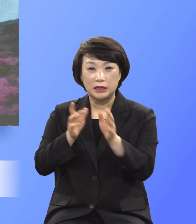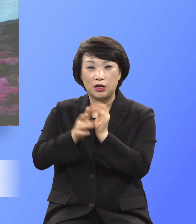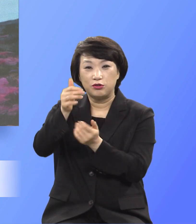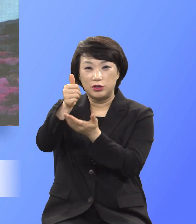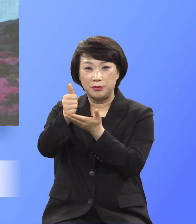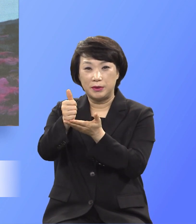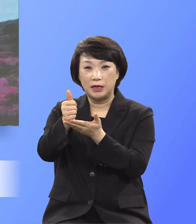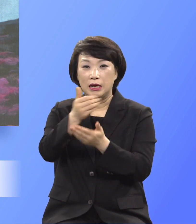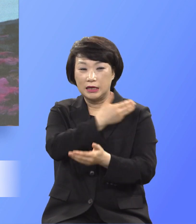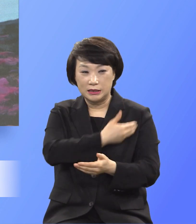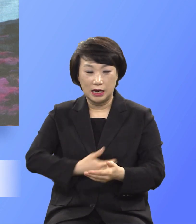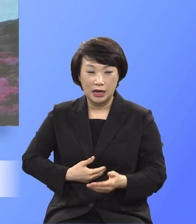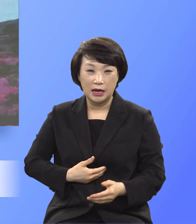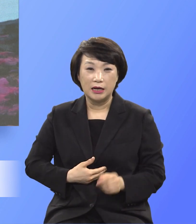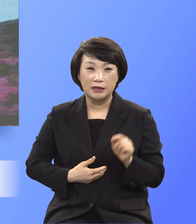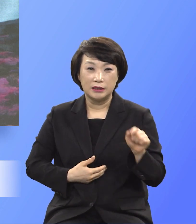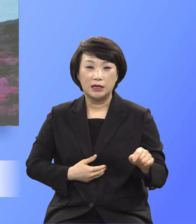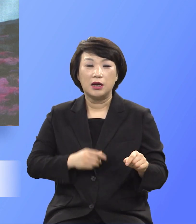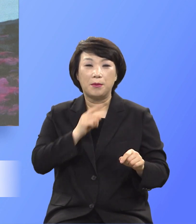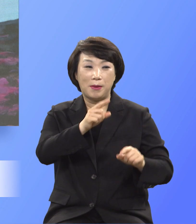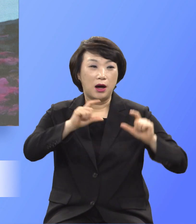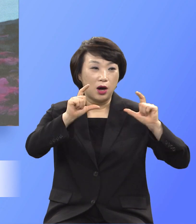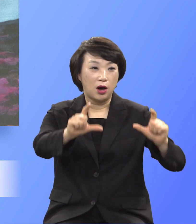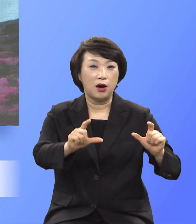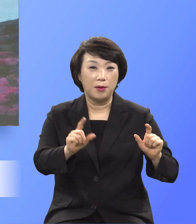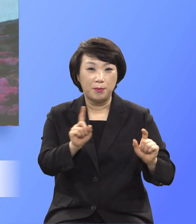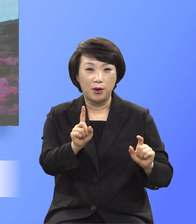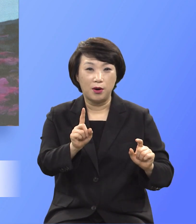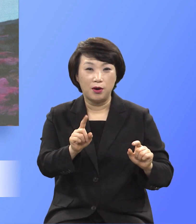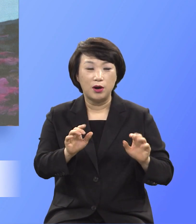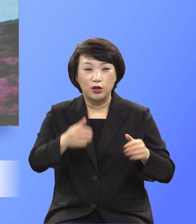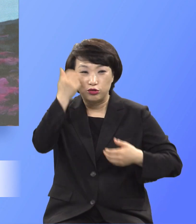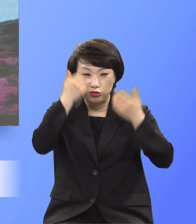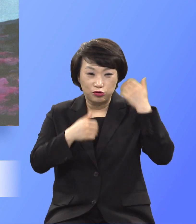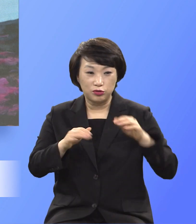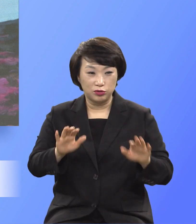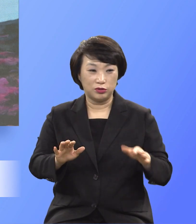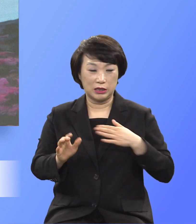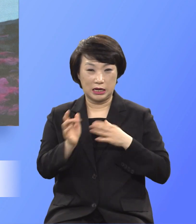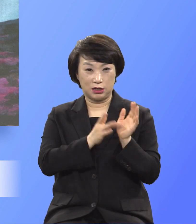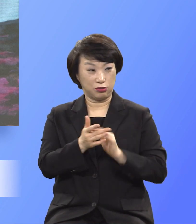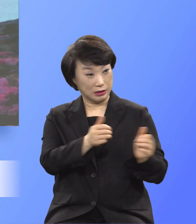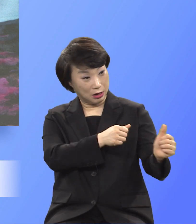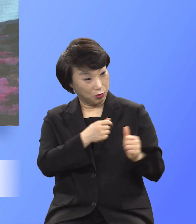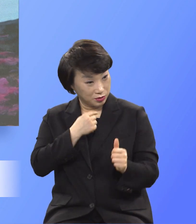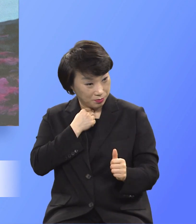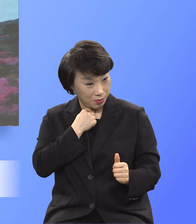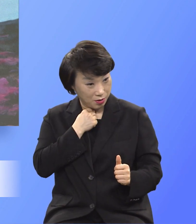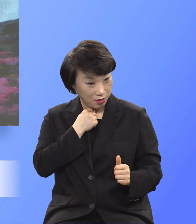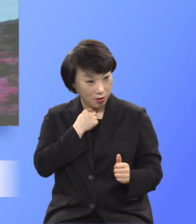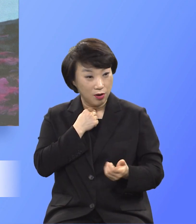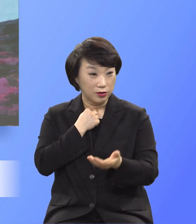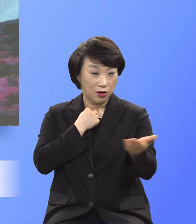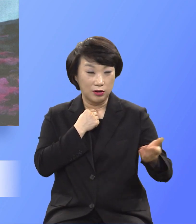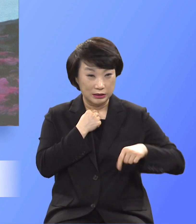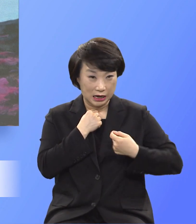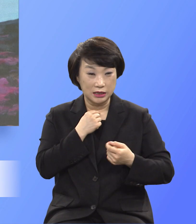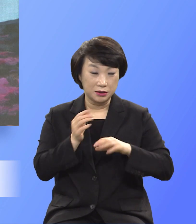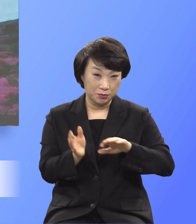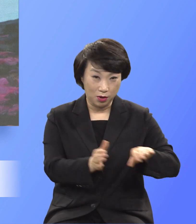제자들에게 이러실때 아무든지 나를 따라오려거든 자기를 부인하고